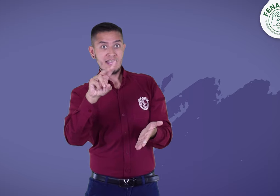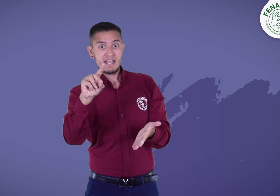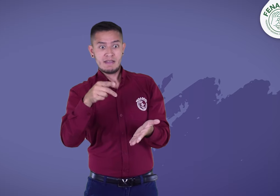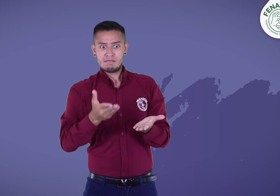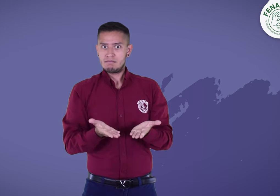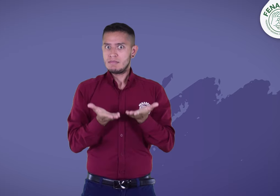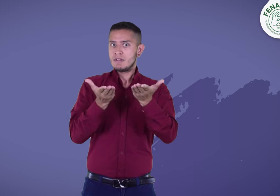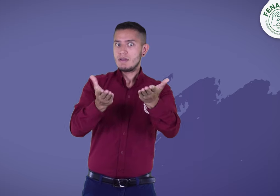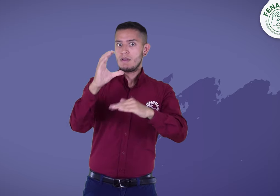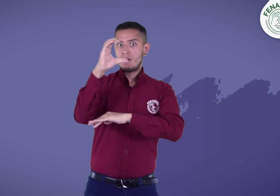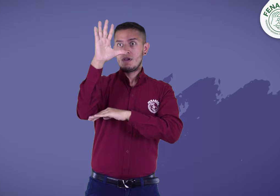Y es para todo el país.